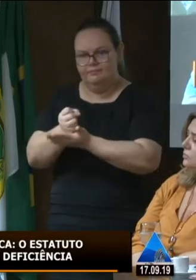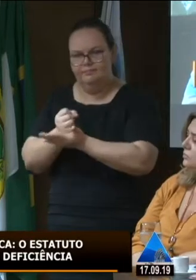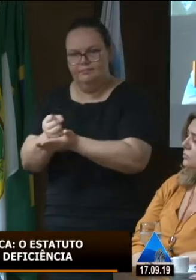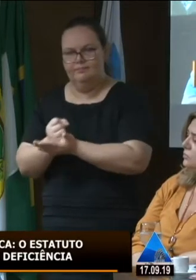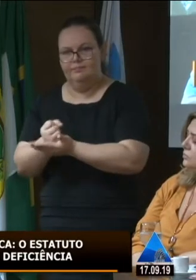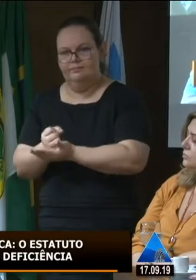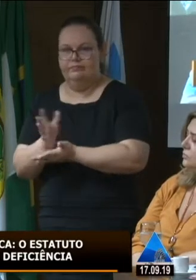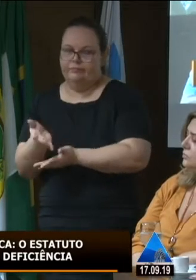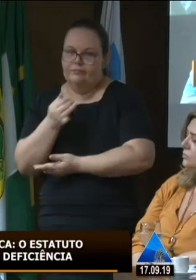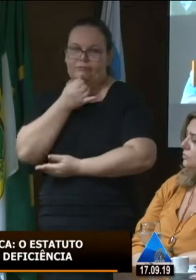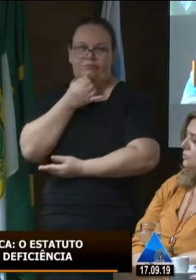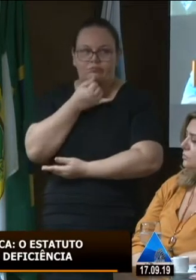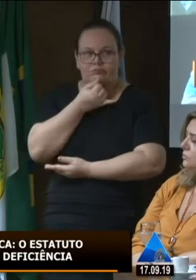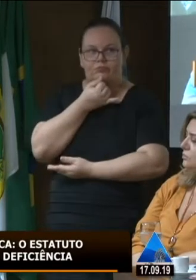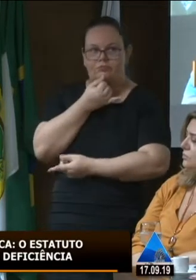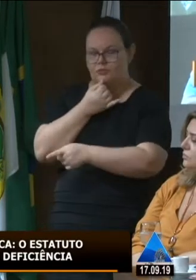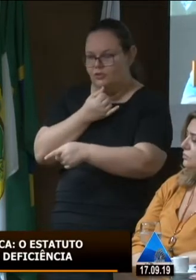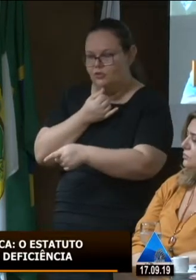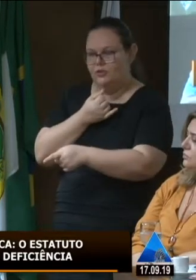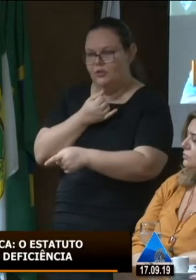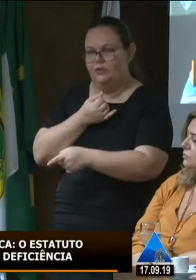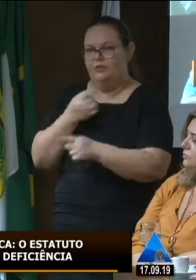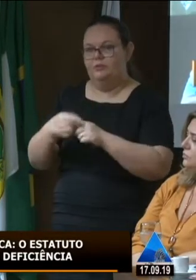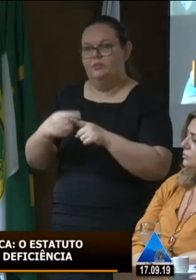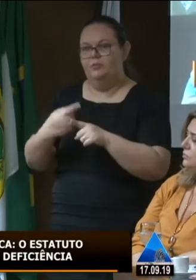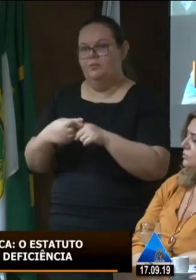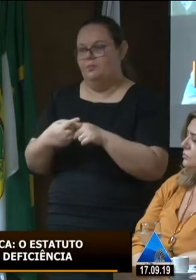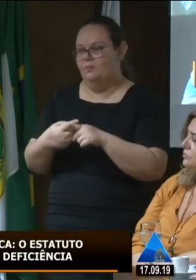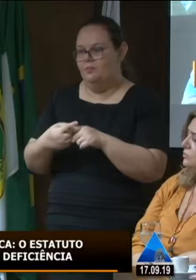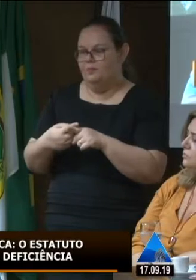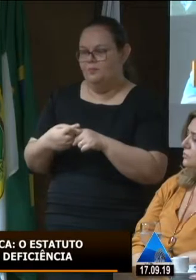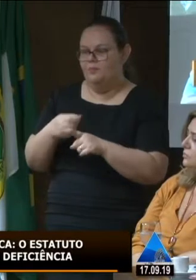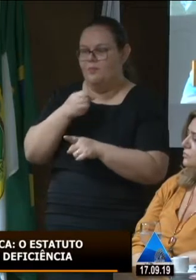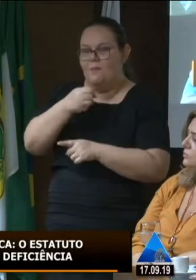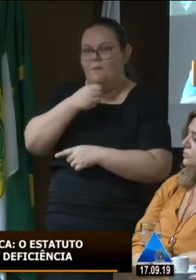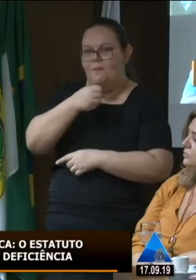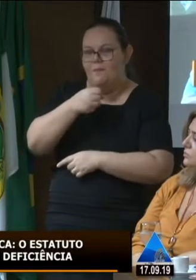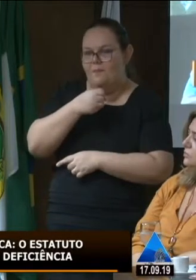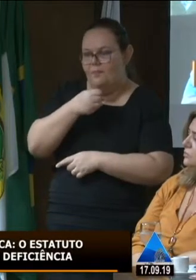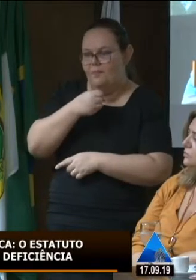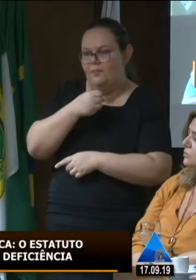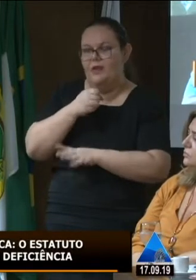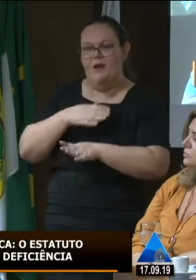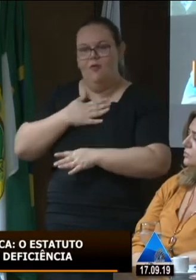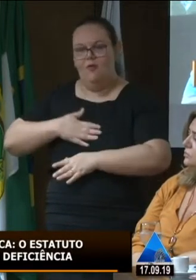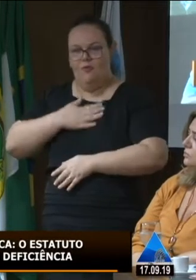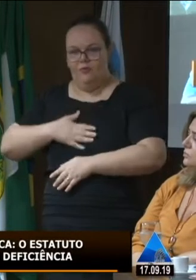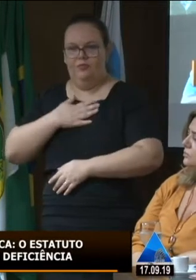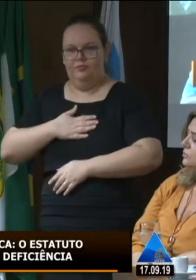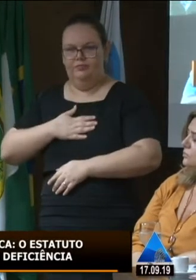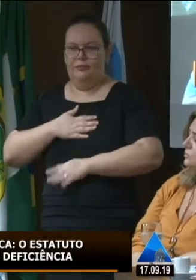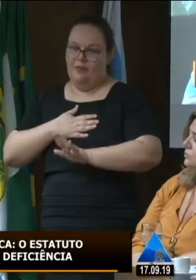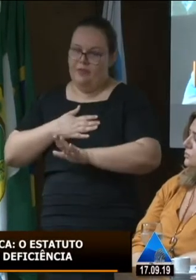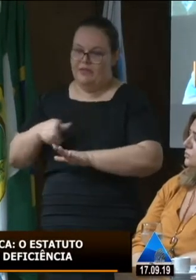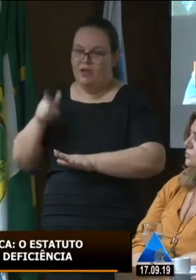infelizmente gostaria de estar aqui fazendo depoimentos belíssimos sobre minha conquista né